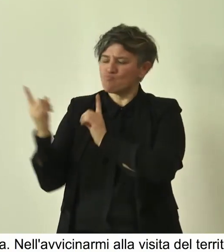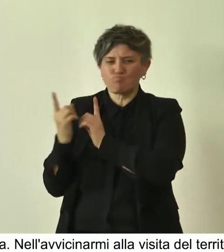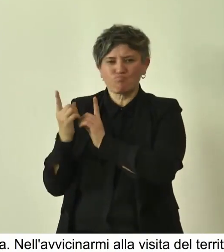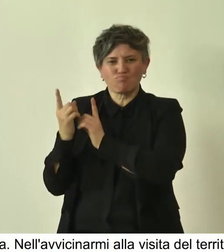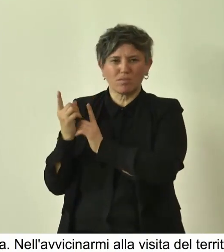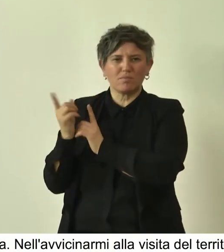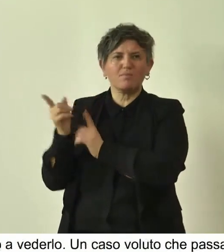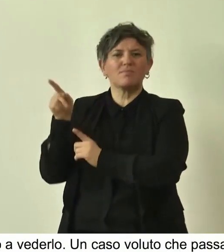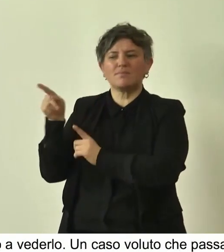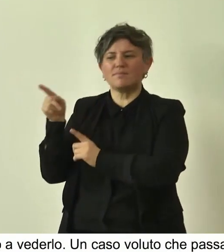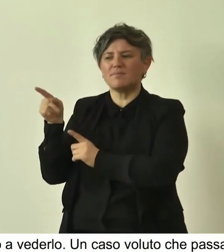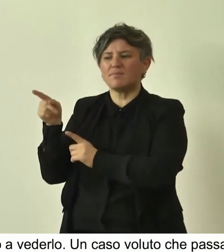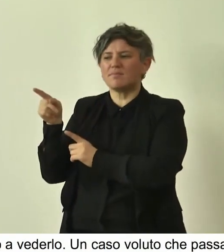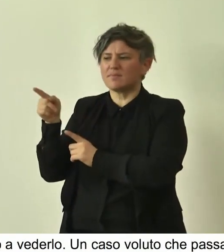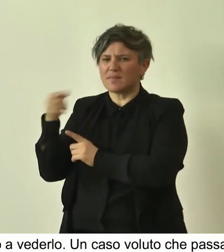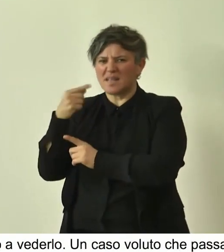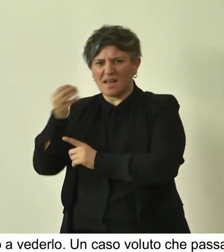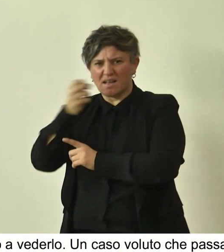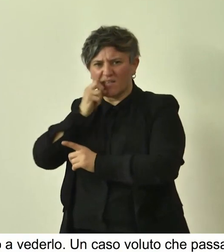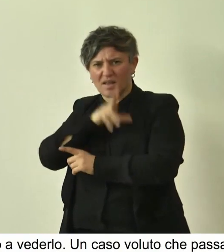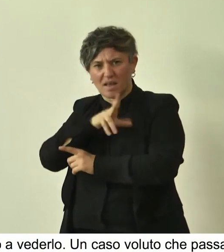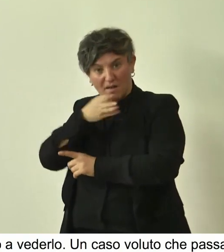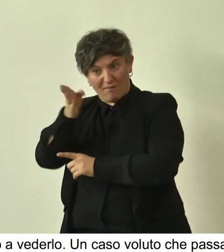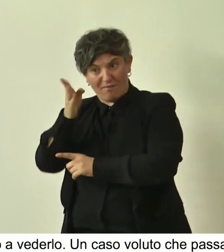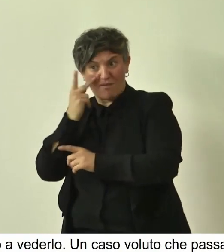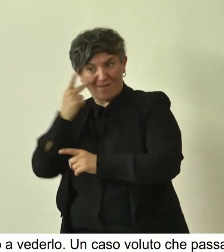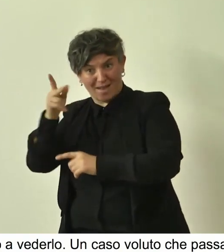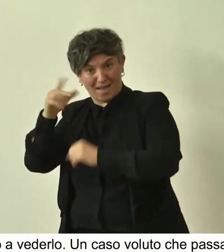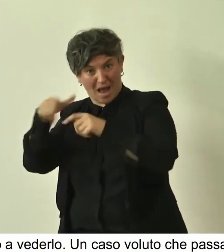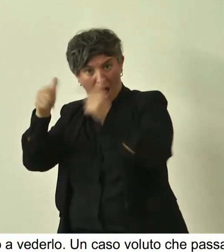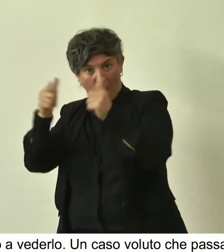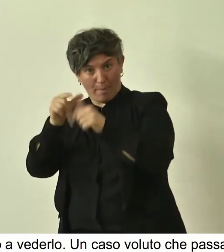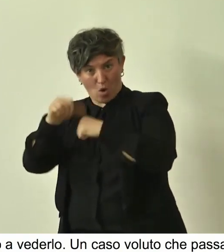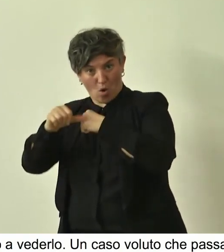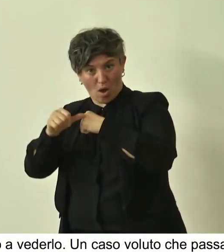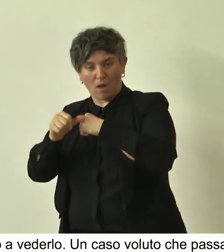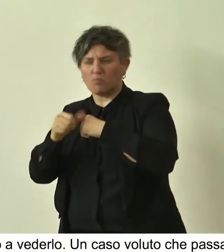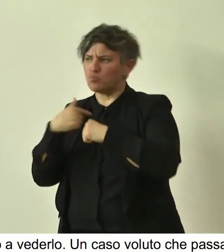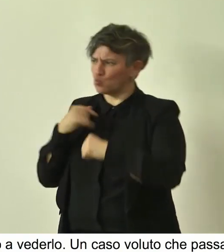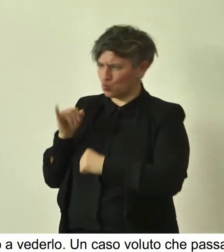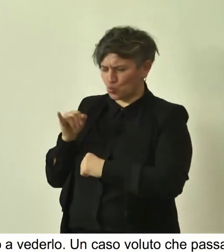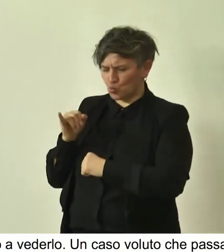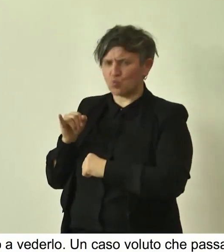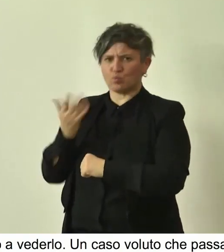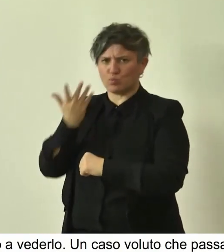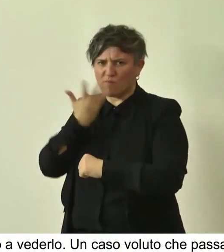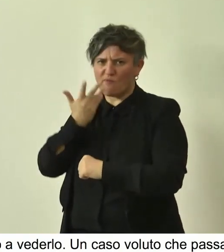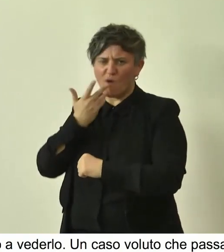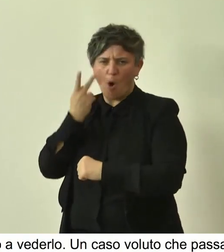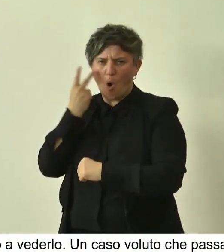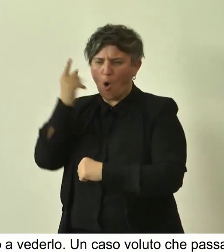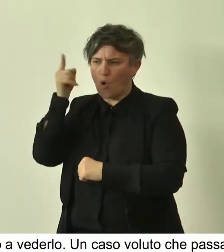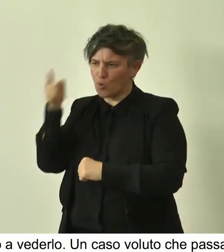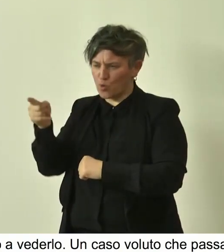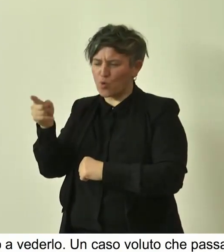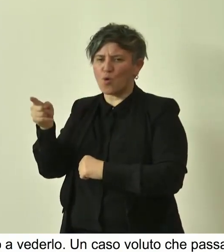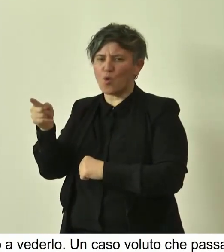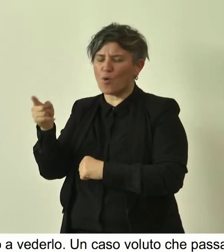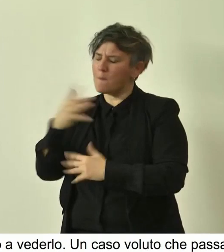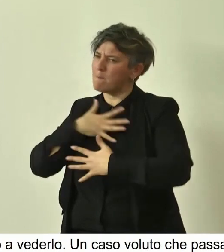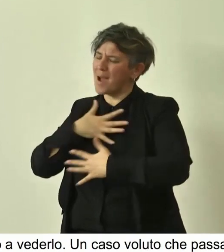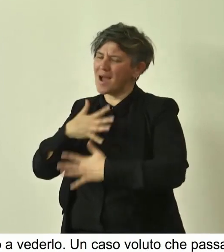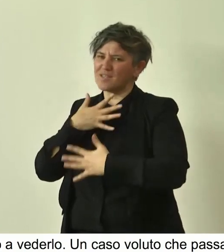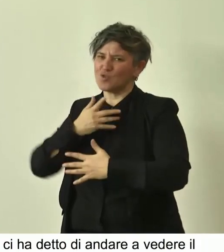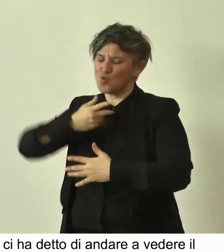noi e ci ha detto ma andate a vedere l'albero, andate a vedere il castagno. Abbiamo detto certamente, ci interessa, siamo molto